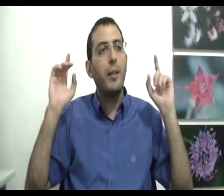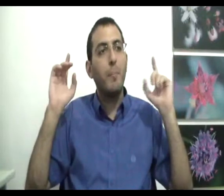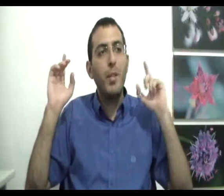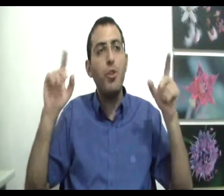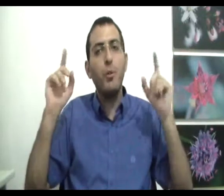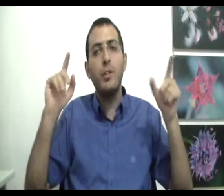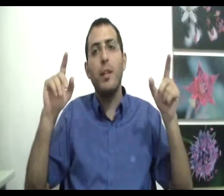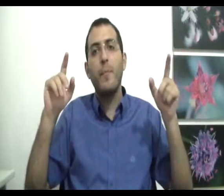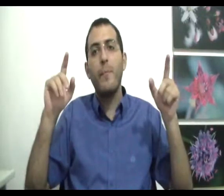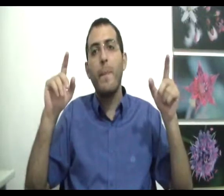ומי שרוצה